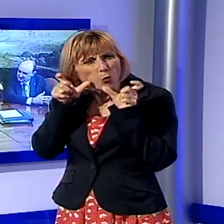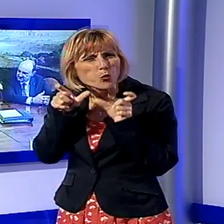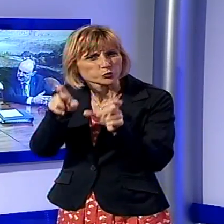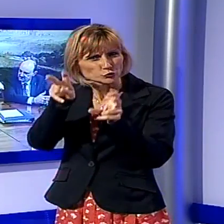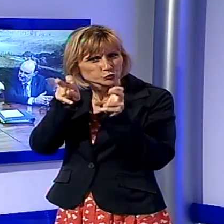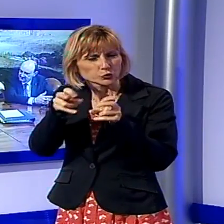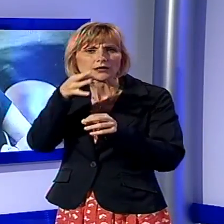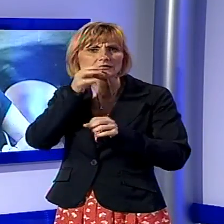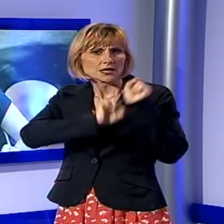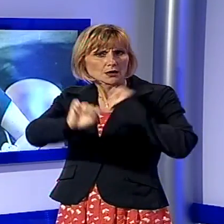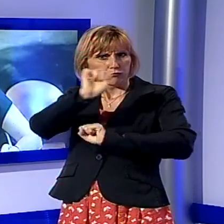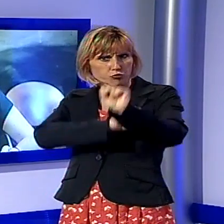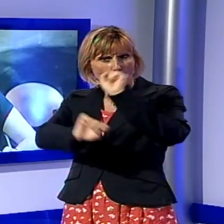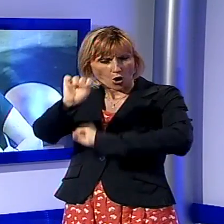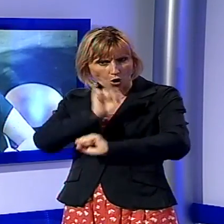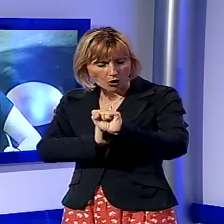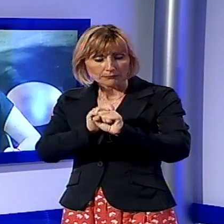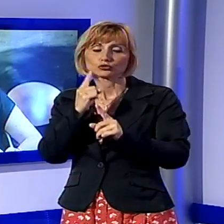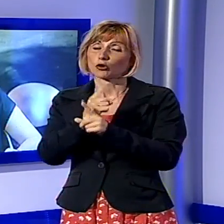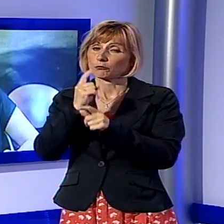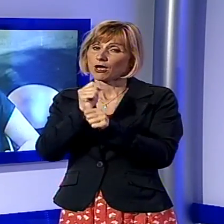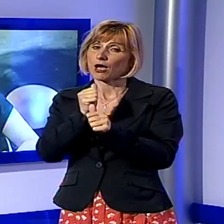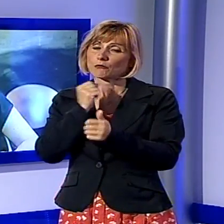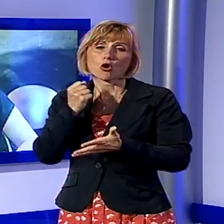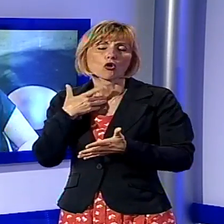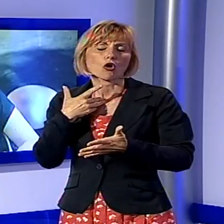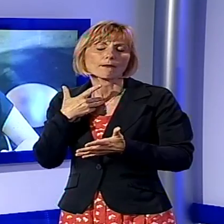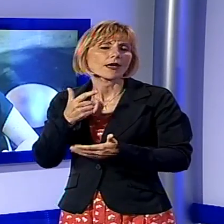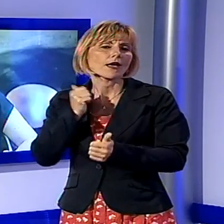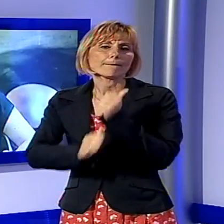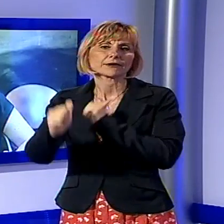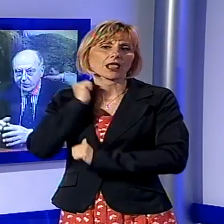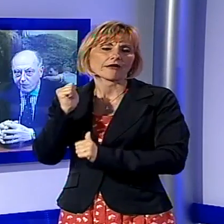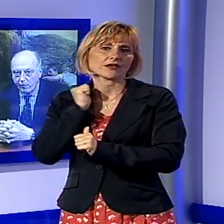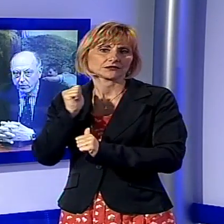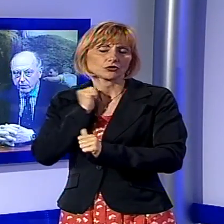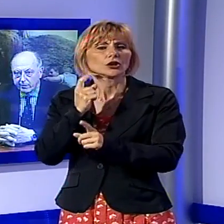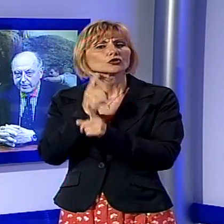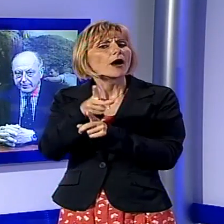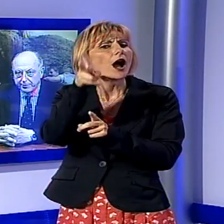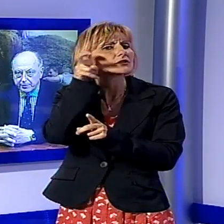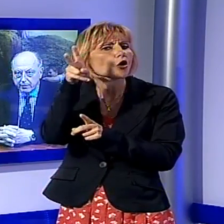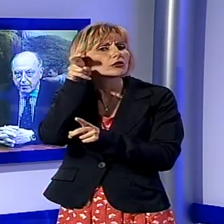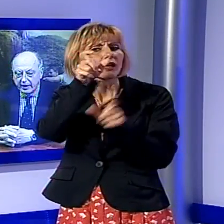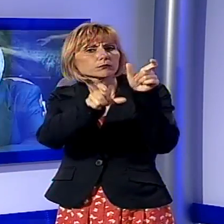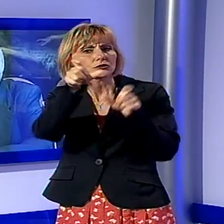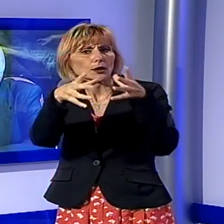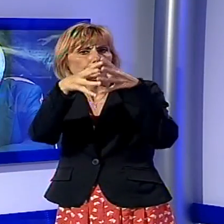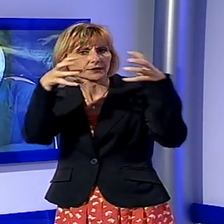investire sulla prevenzione ascoltando e sostenendo gli imprenditori in difficoltà. Si basa su questi presupposti il progetto